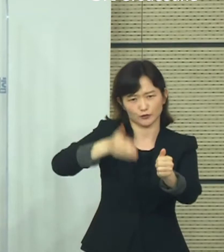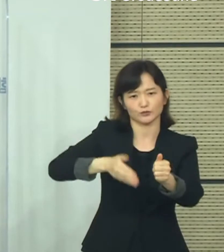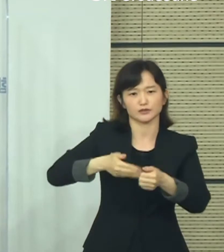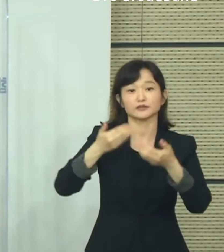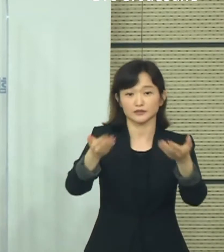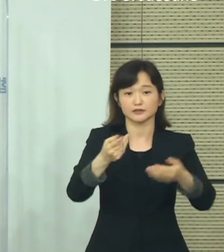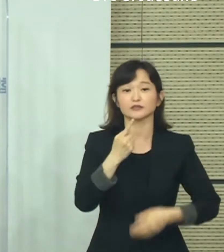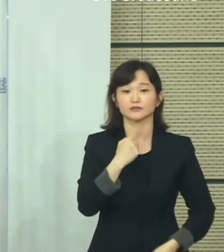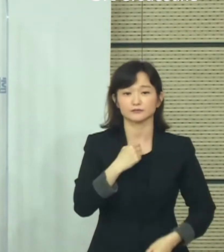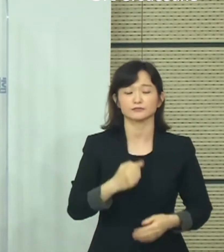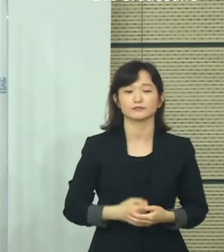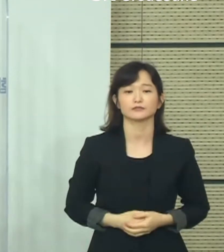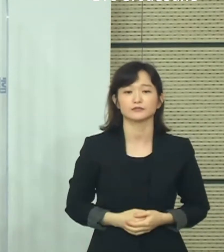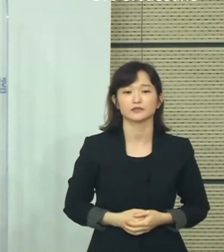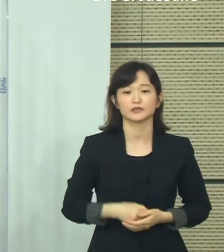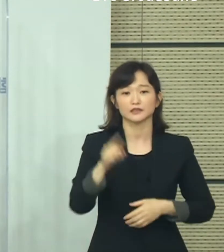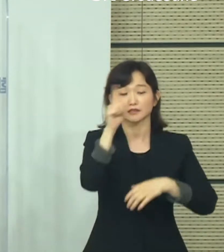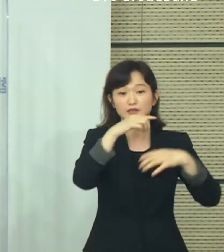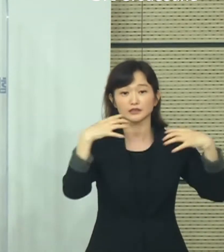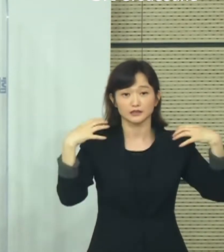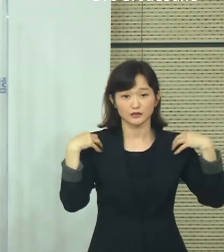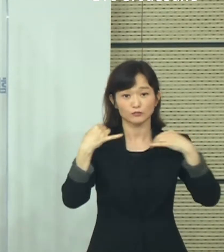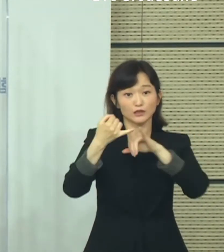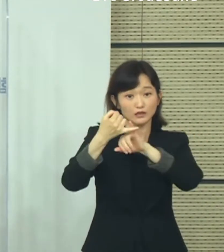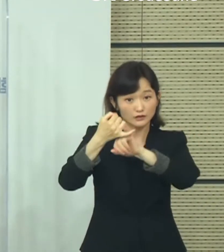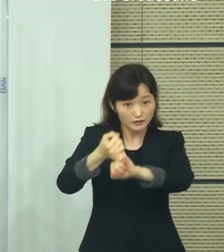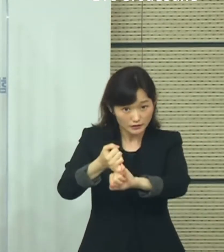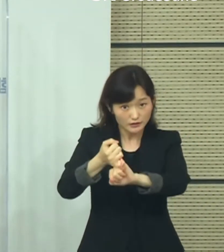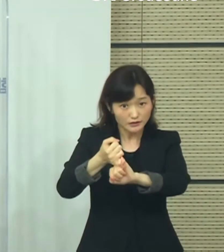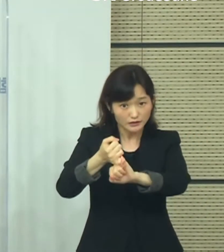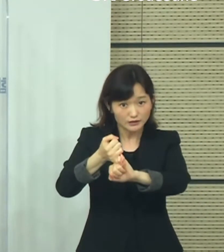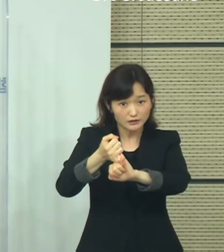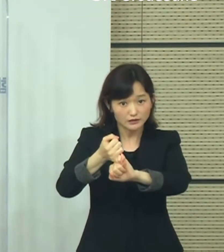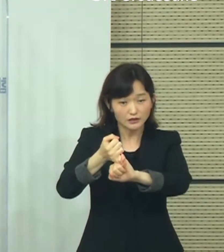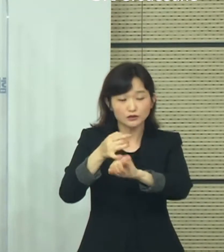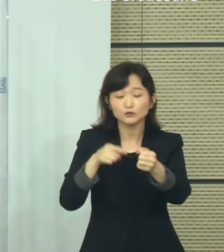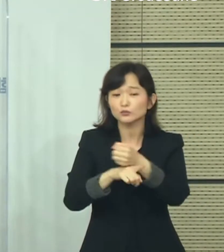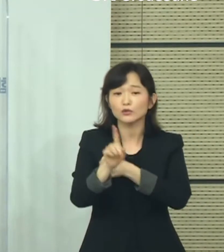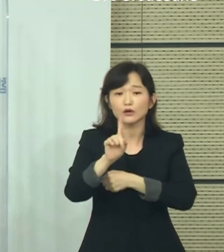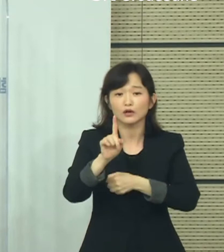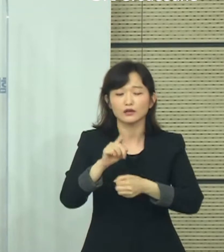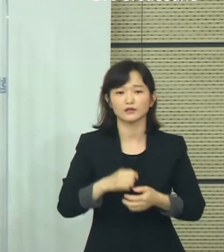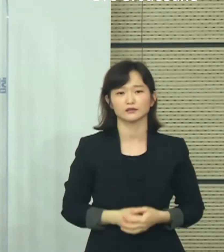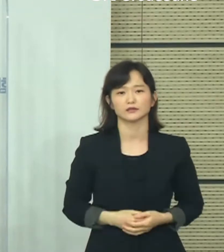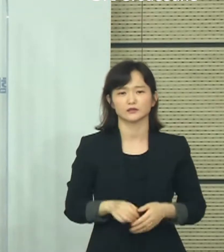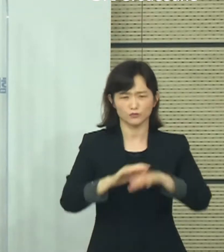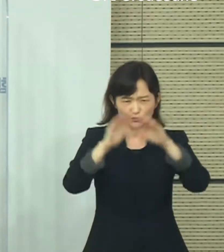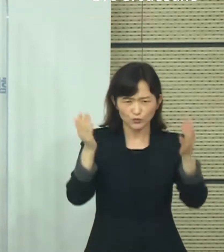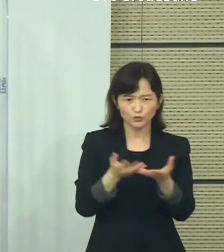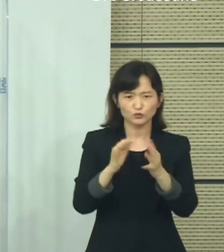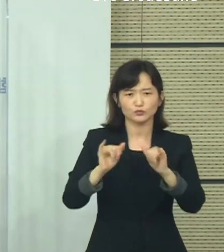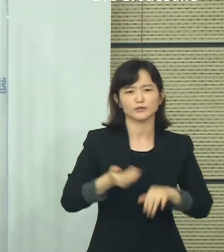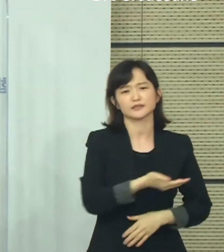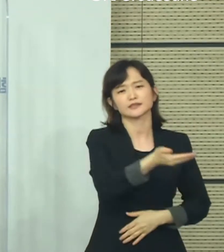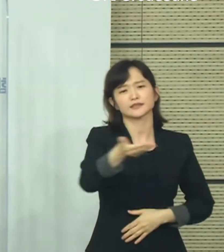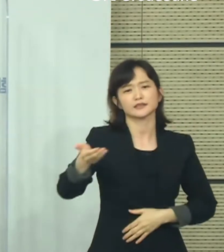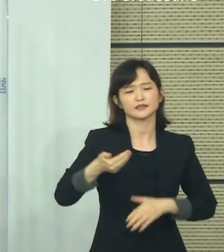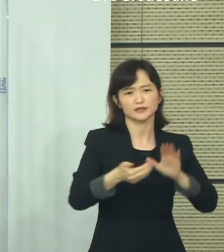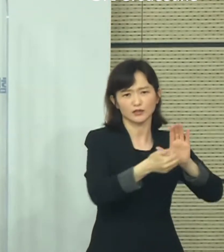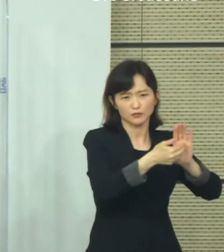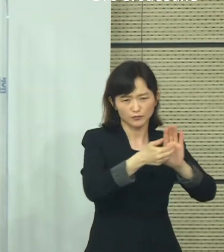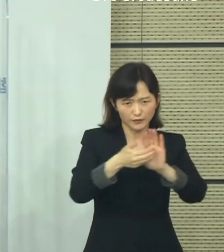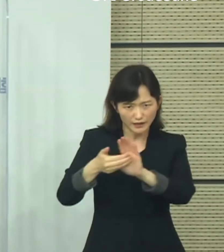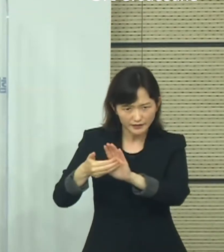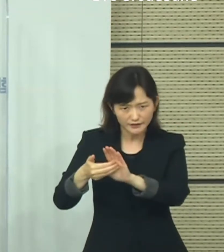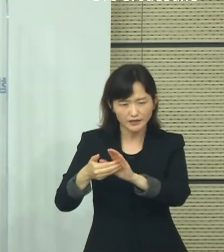있습니다. 이러한 정부의 약속이 지켜질 수 있었던 것은 모두 국민 여러분, 방역요원,